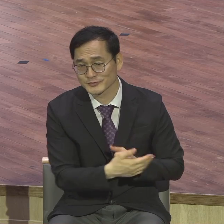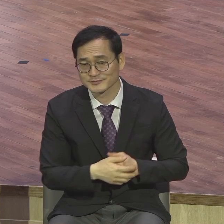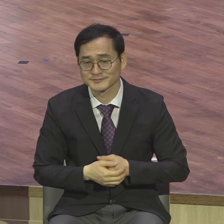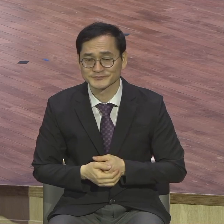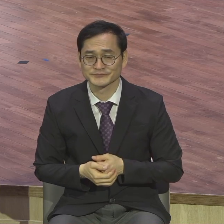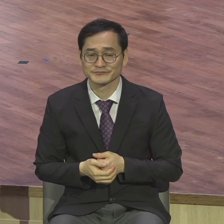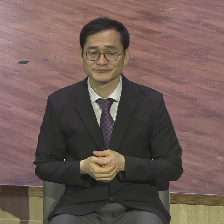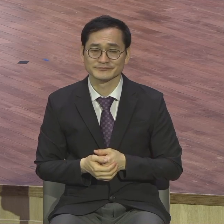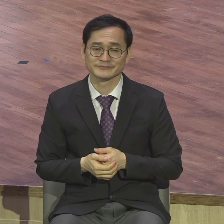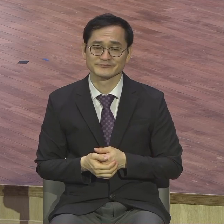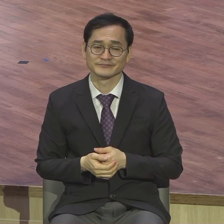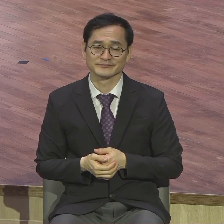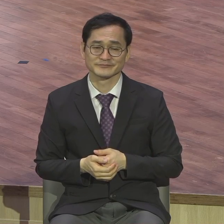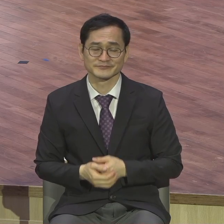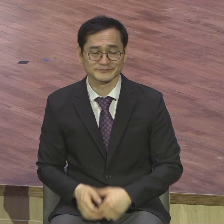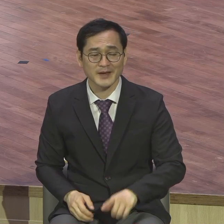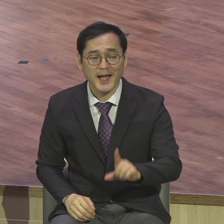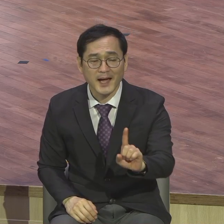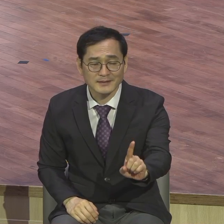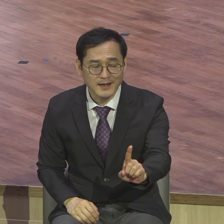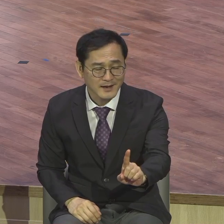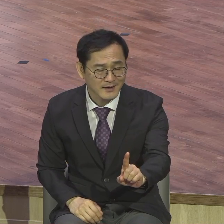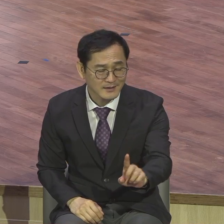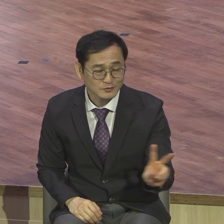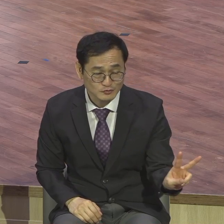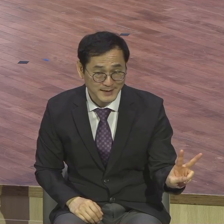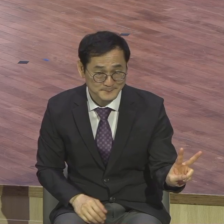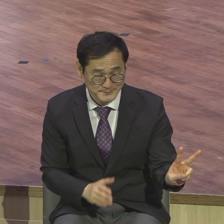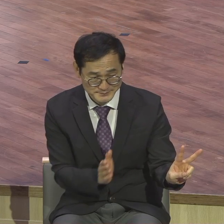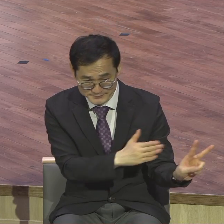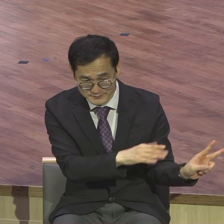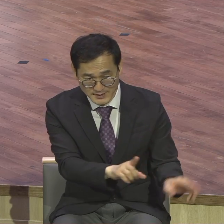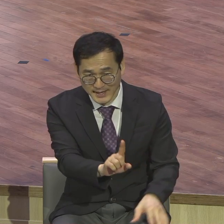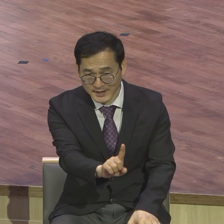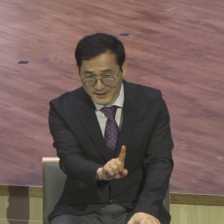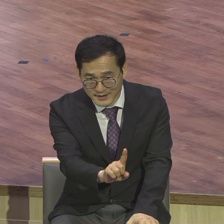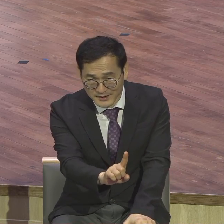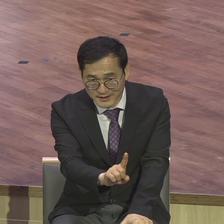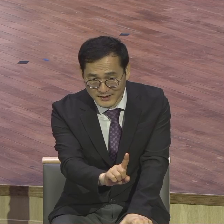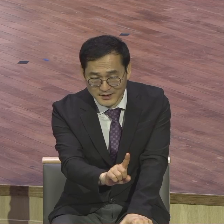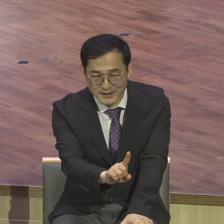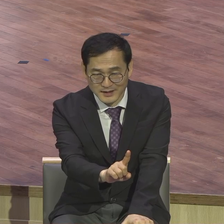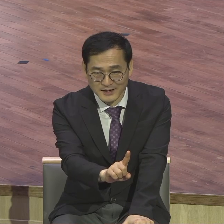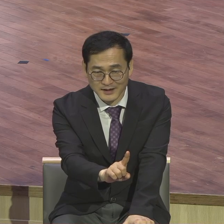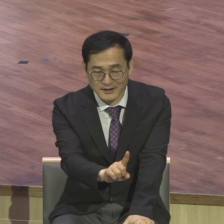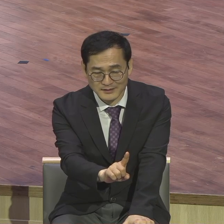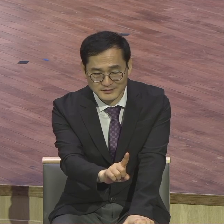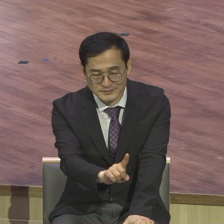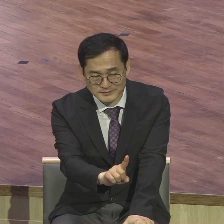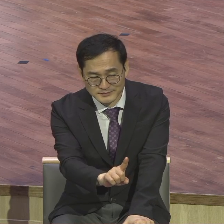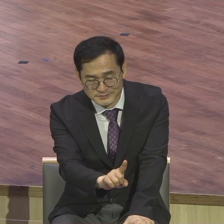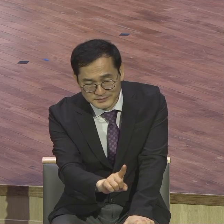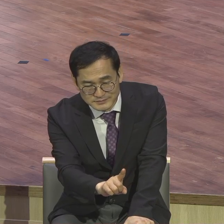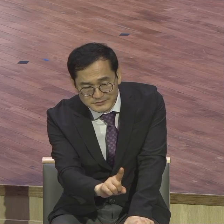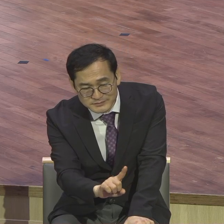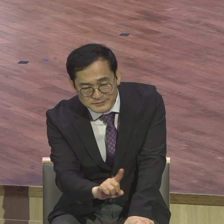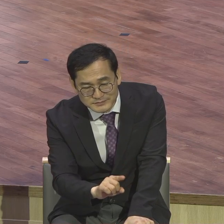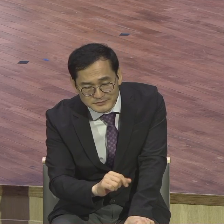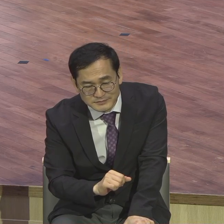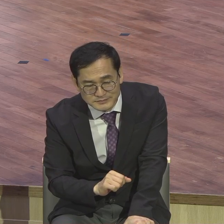그런데 이 두 사람과는 달리 한달란트 받은 이 종은 주인이 결산하러 다시 온다는